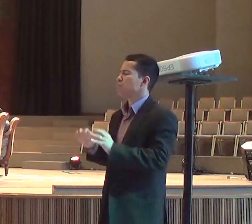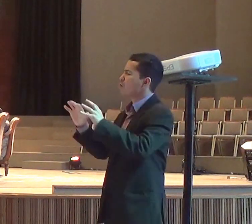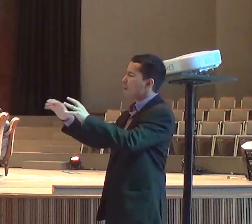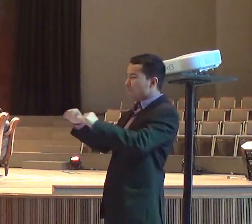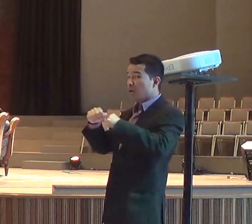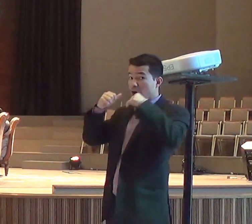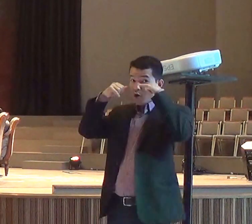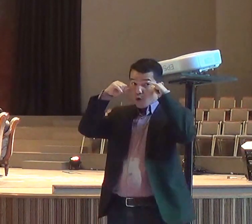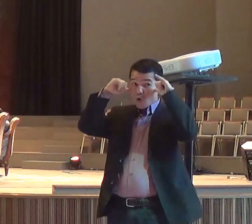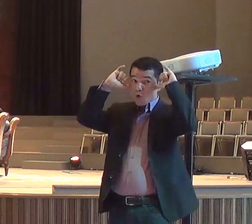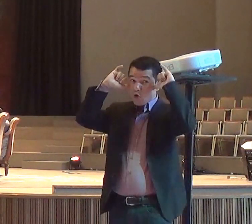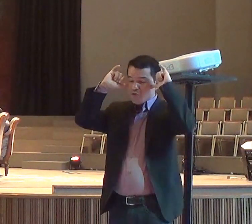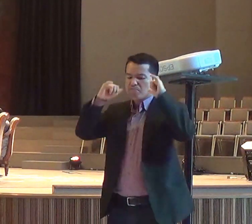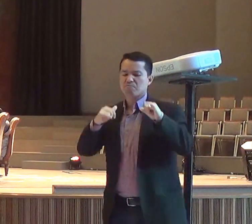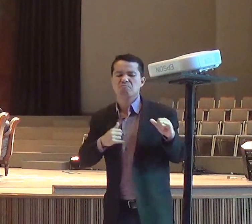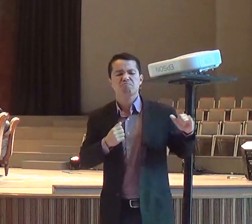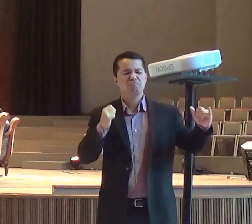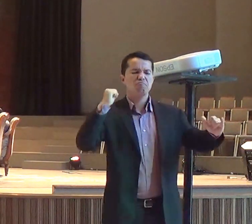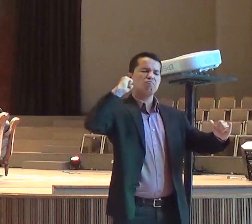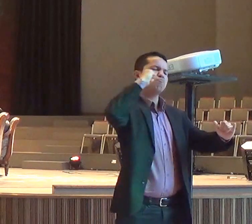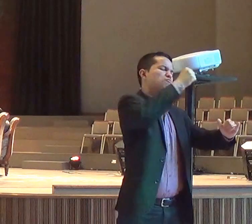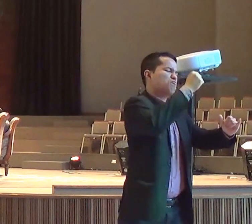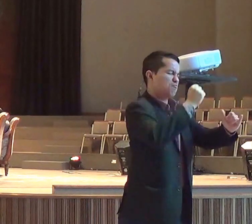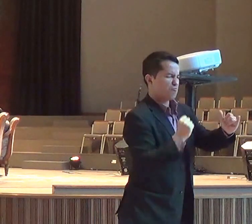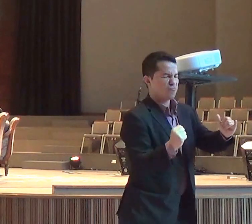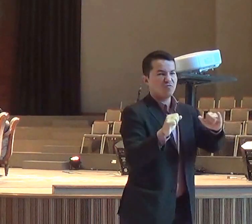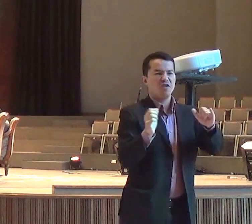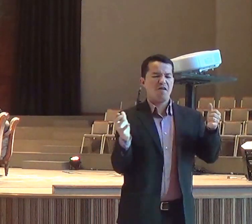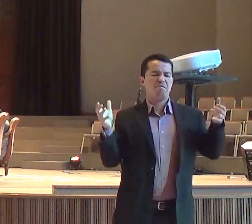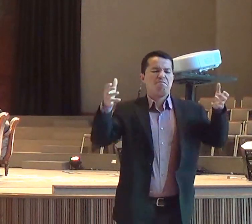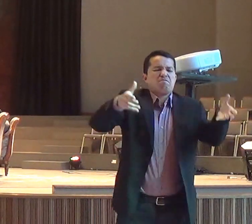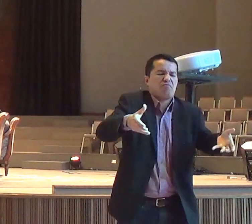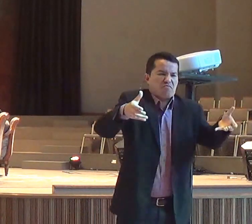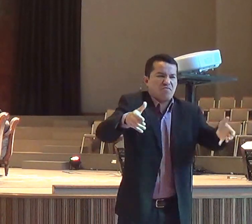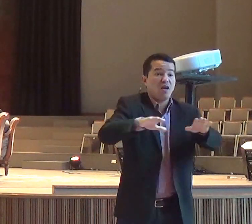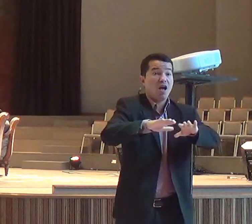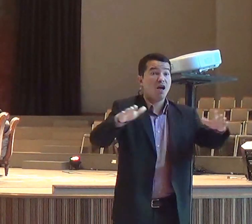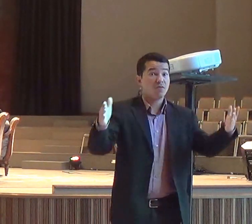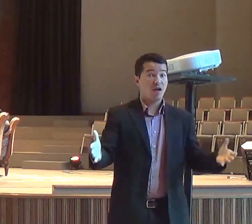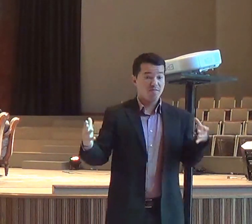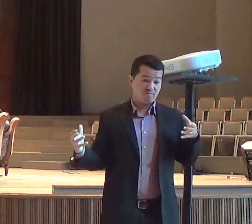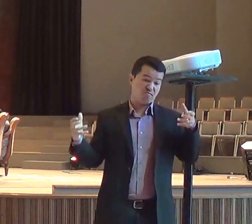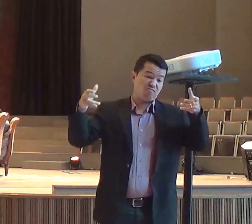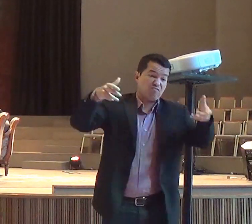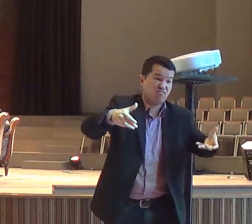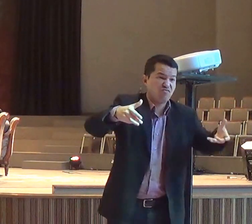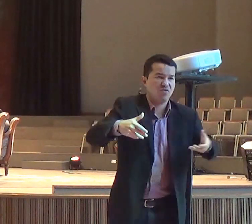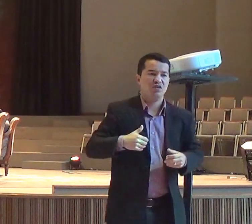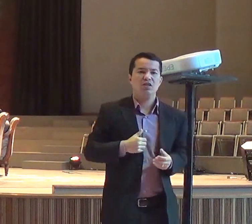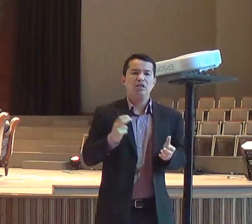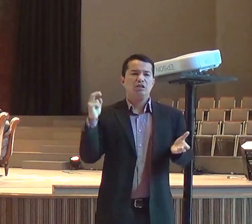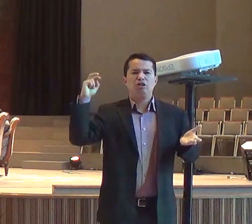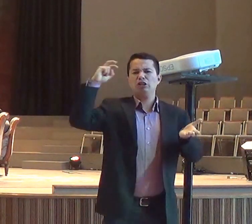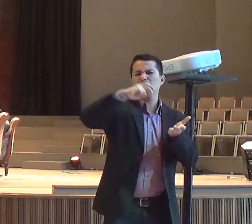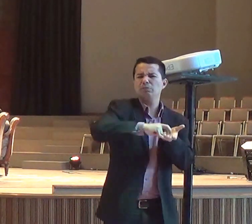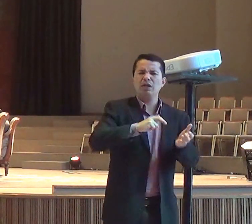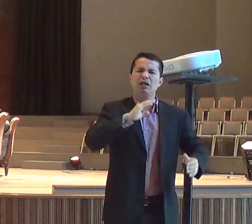e os prepararam, e clamaram pelo nome de Baal, desde amanhã até o meio dia. Oh, Baal, responde, nos